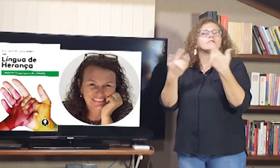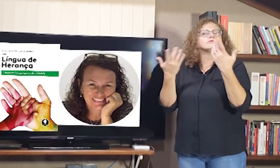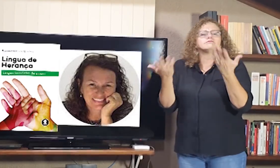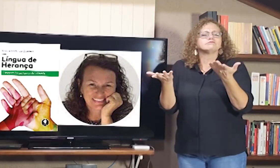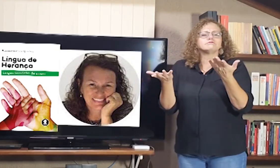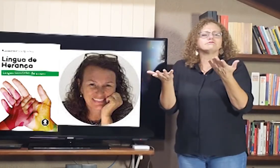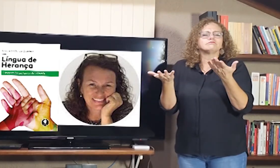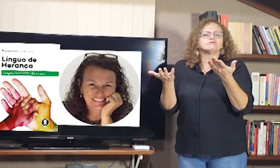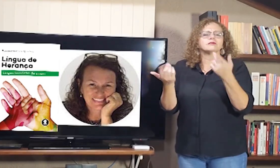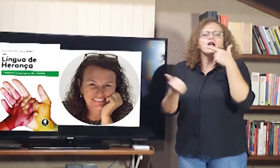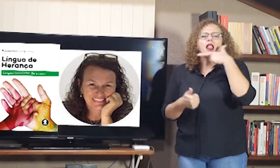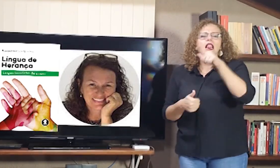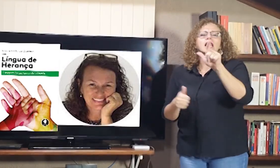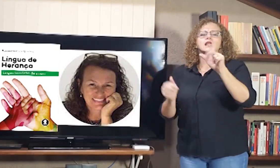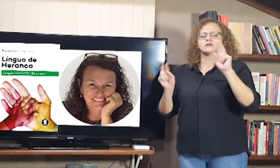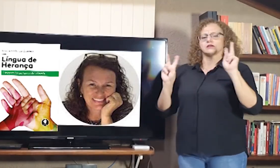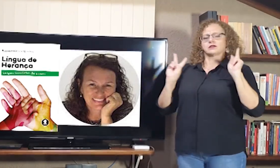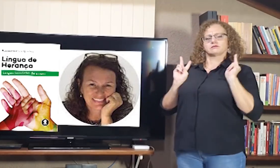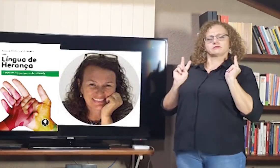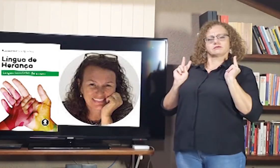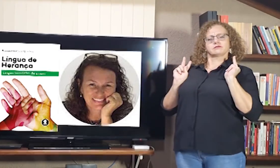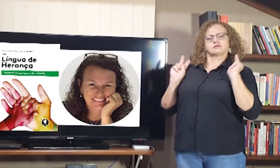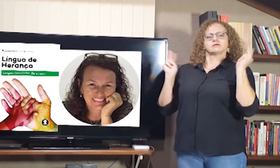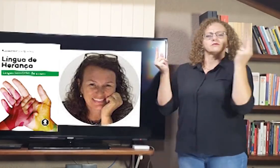Mas, o que vem a ser uma língua de herança?